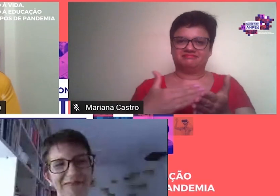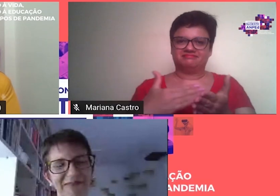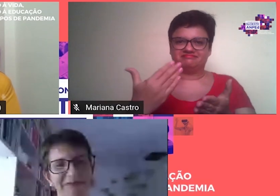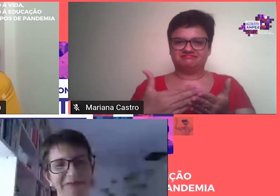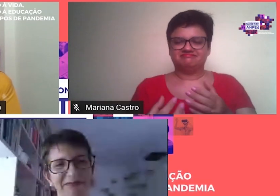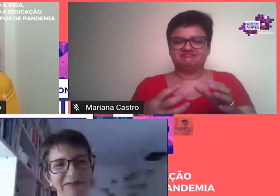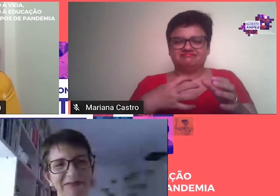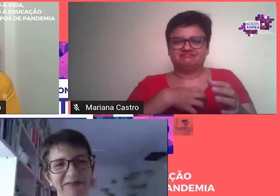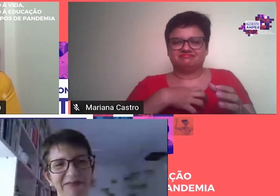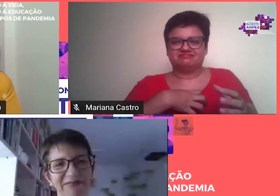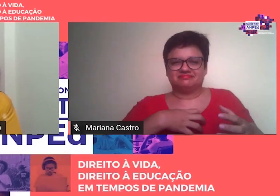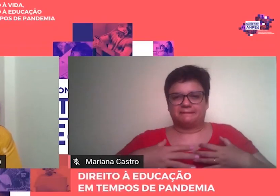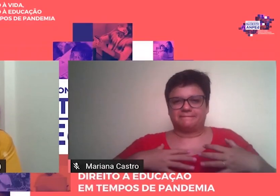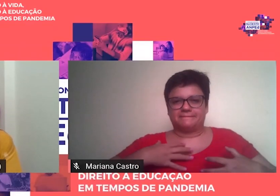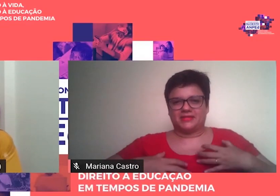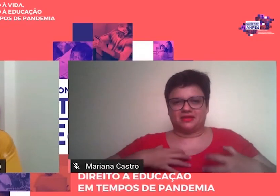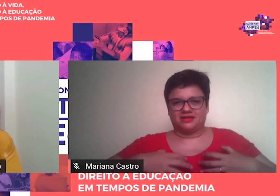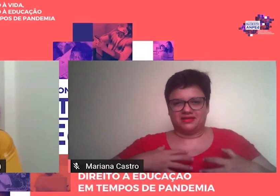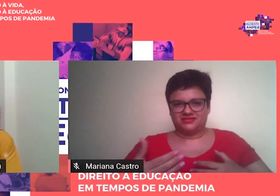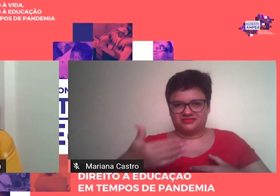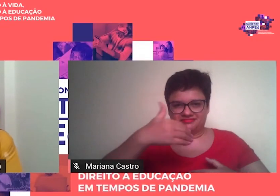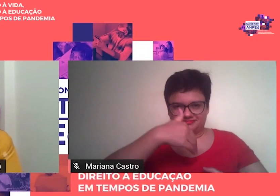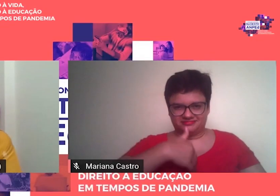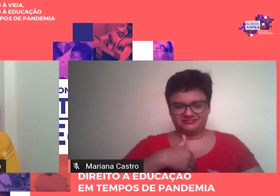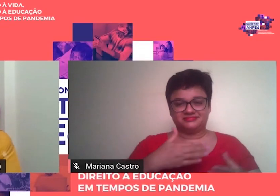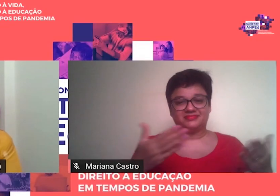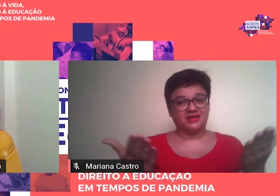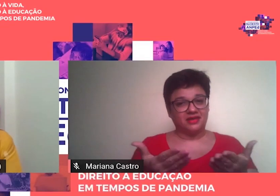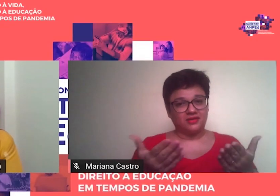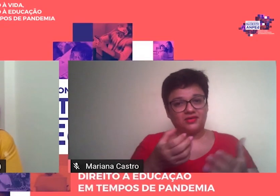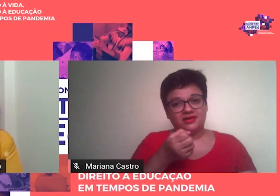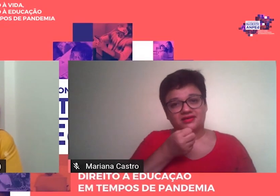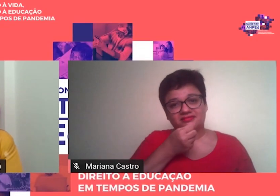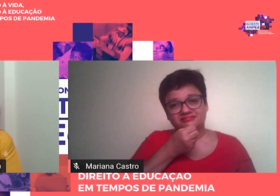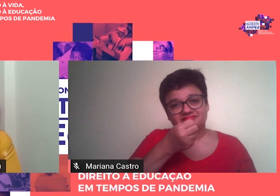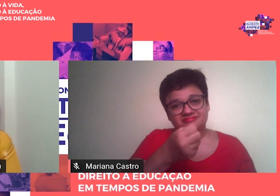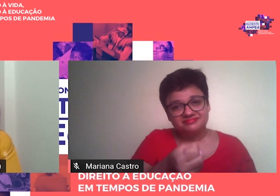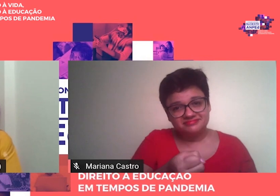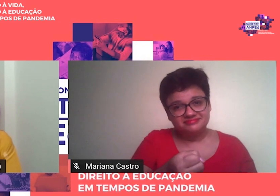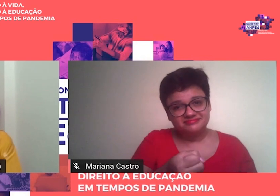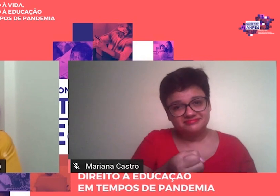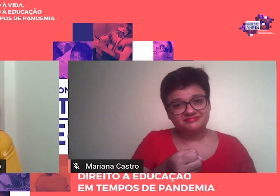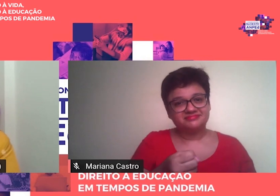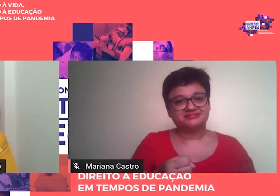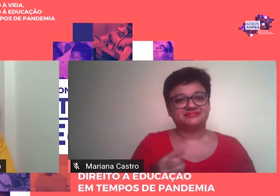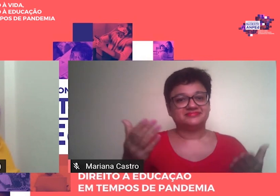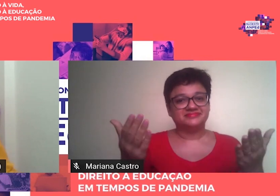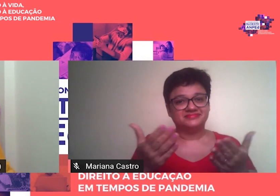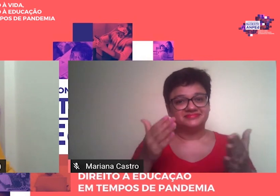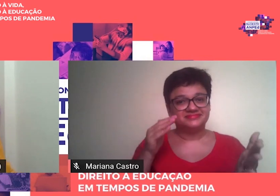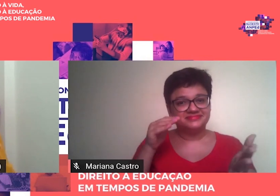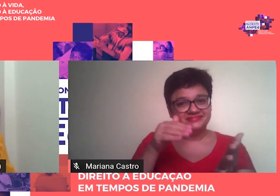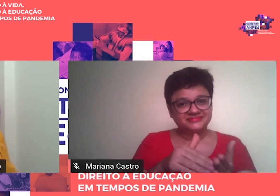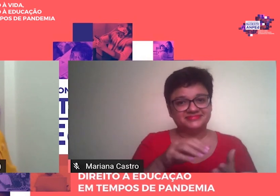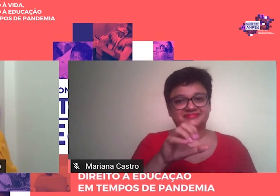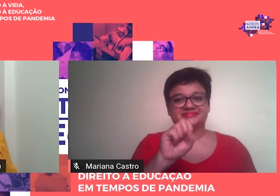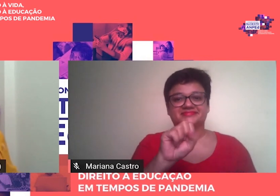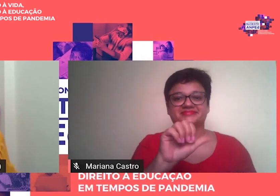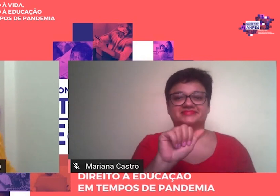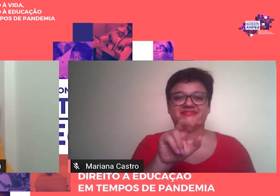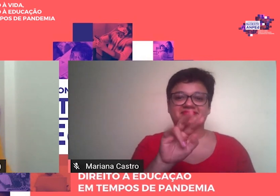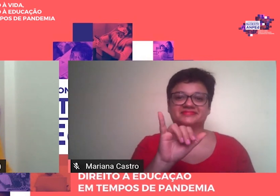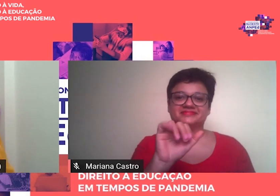muito obrigada. E agora vamos aí ouvir o tão esperado nosso homenageado,